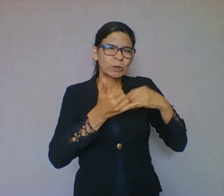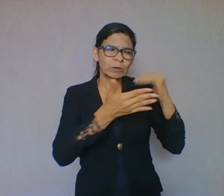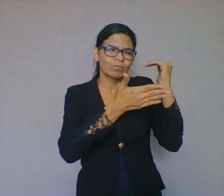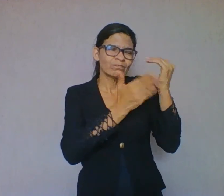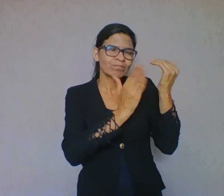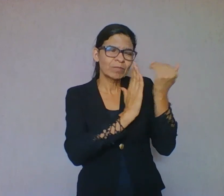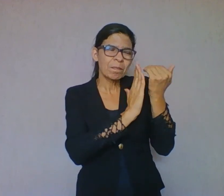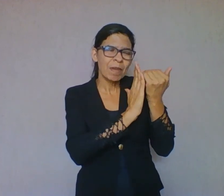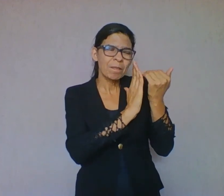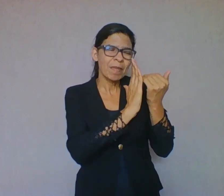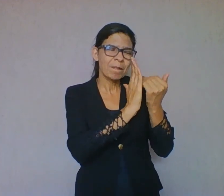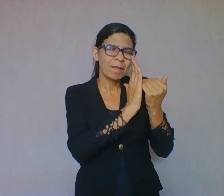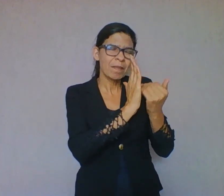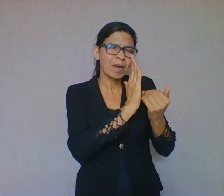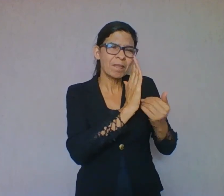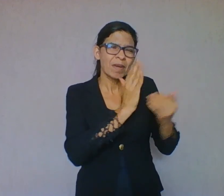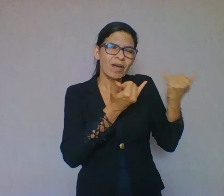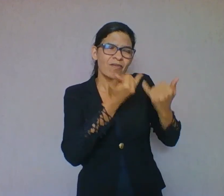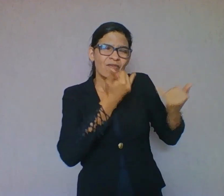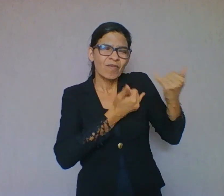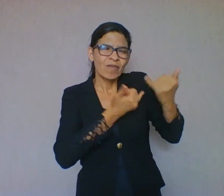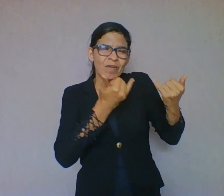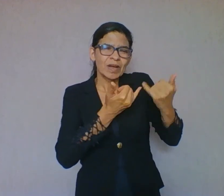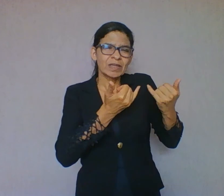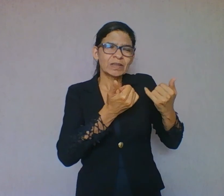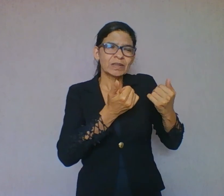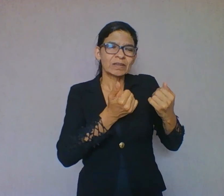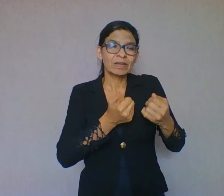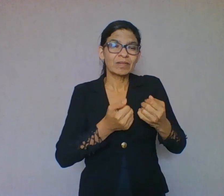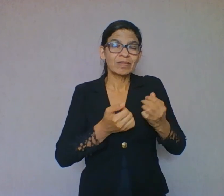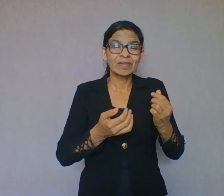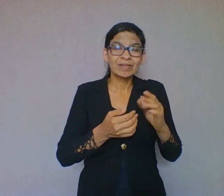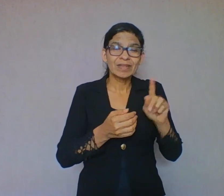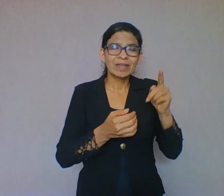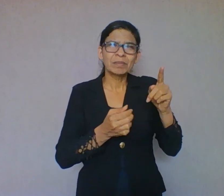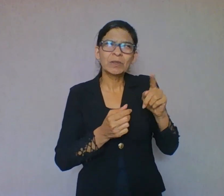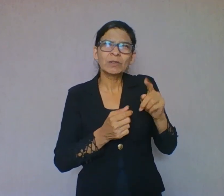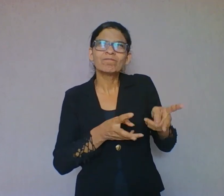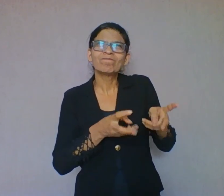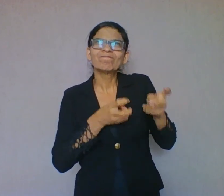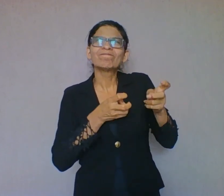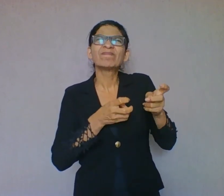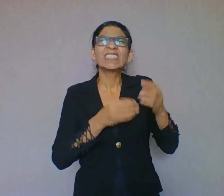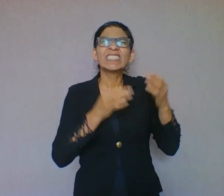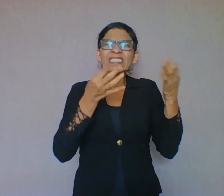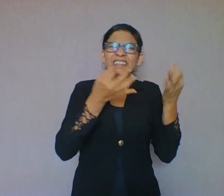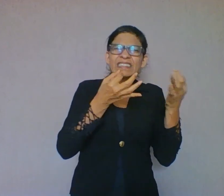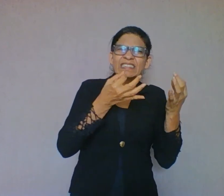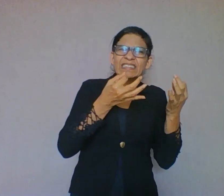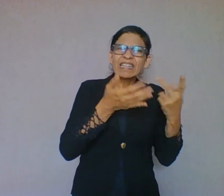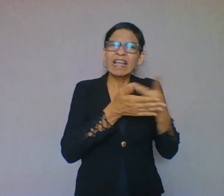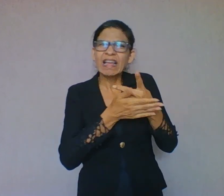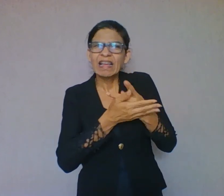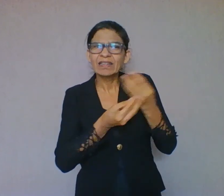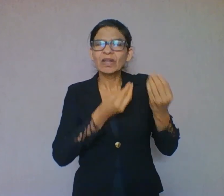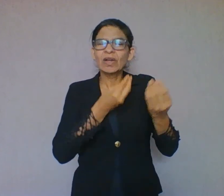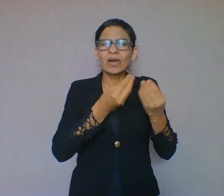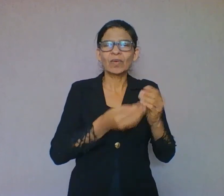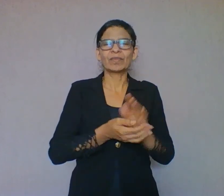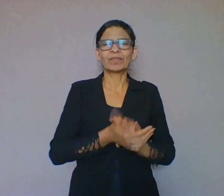eu tenho a respeito do texto para poder começar a tirar as minhas confusões. O quinto, avaliações